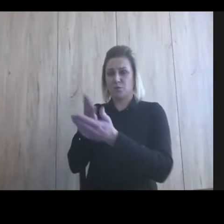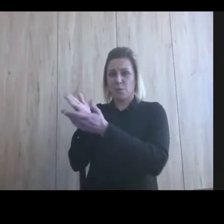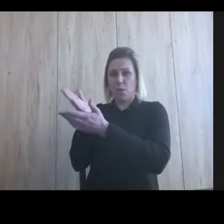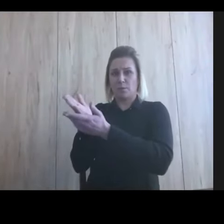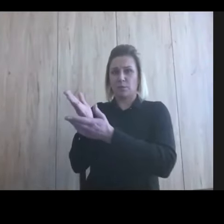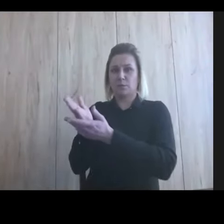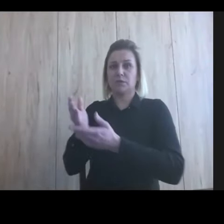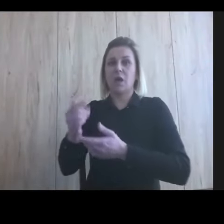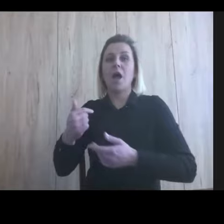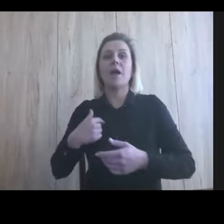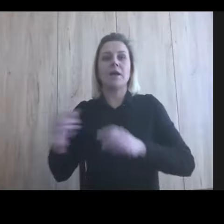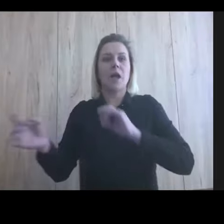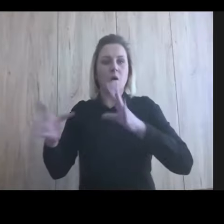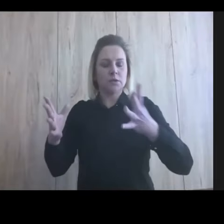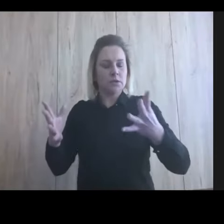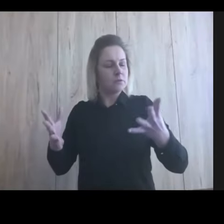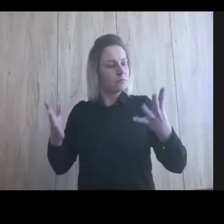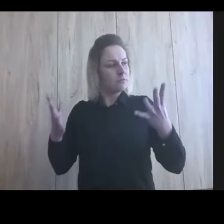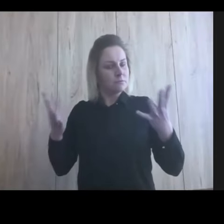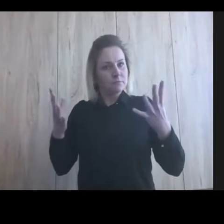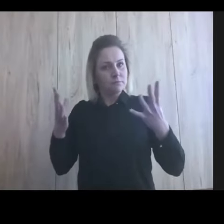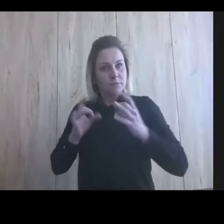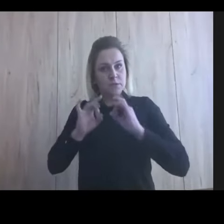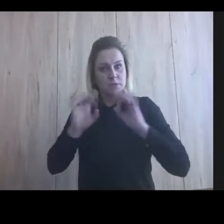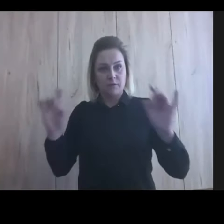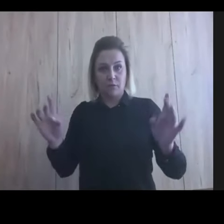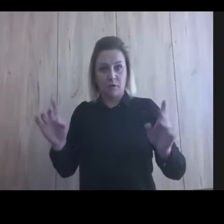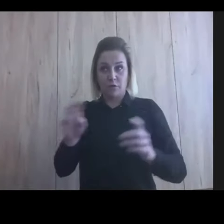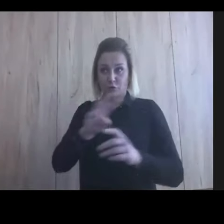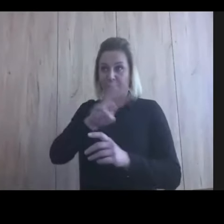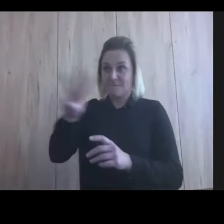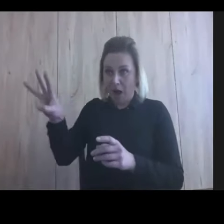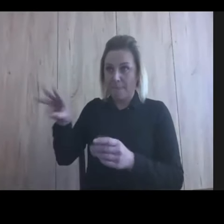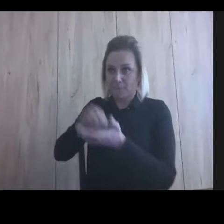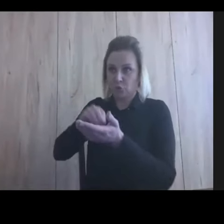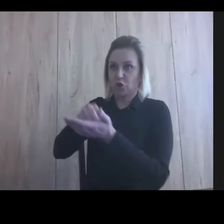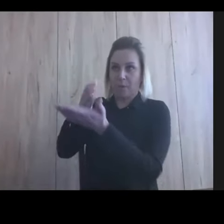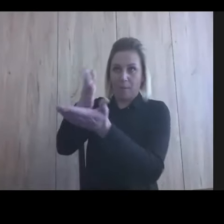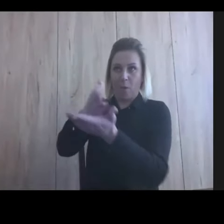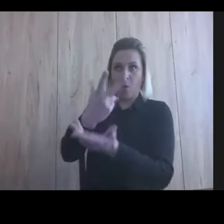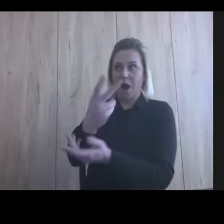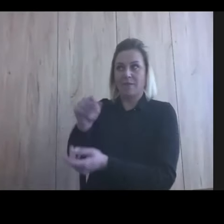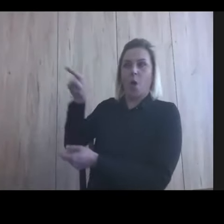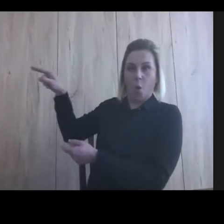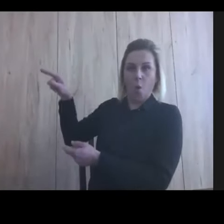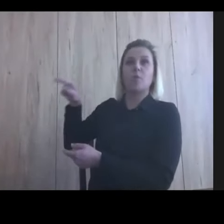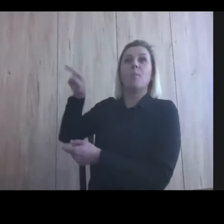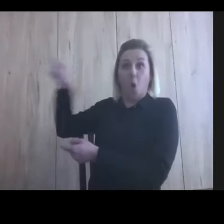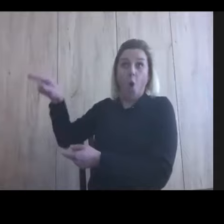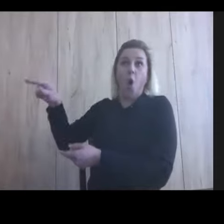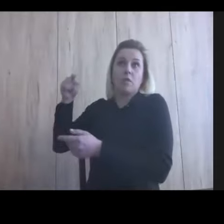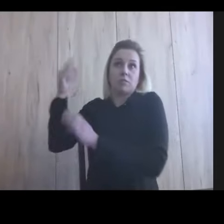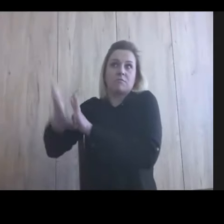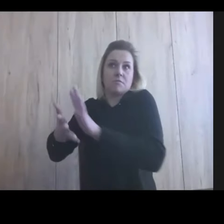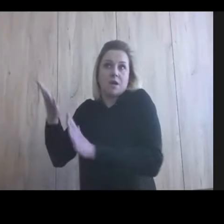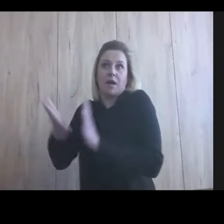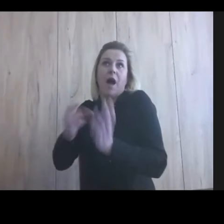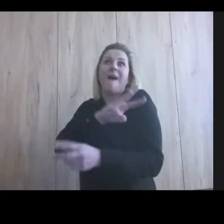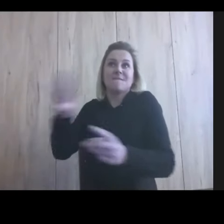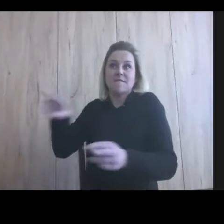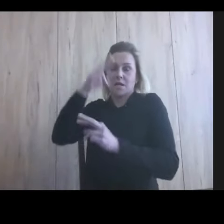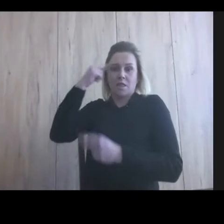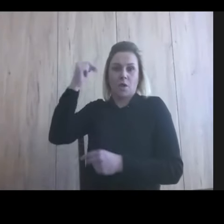to ja od razu się najerzam i mówię, no nie, to chyba wam trzeba pomóc, bo on chyba coś do was mówi jednak, a wy go nie rozumiecie,